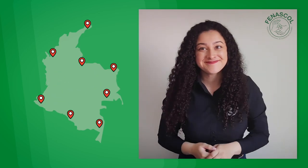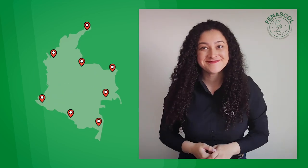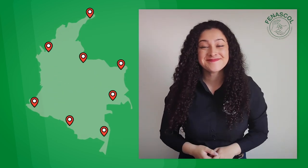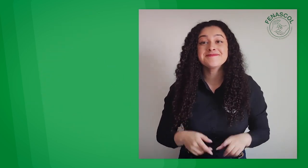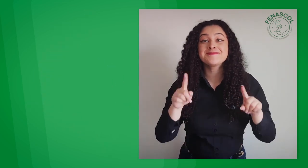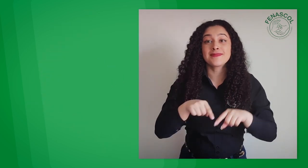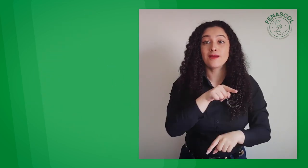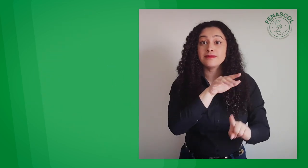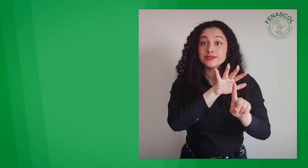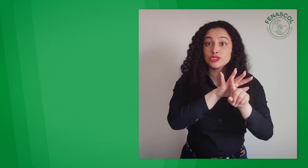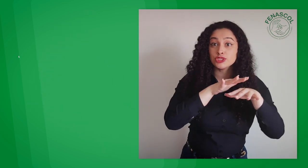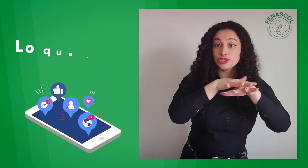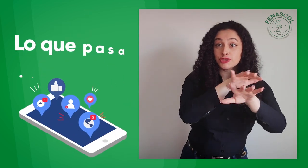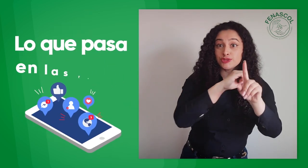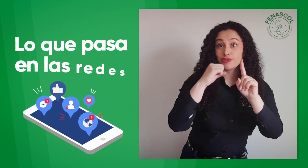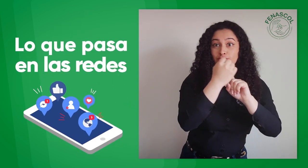Hablaremos de lo que pasa en las redes.